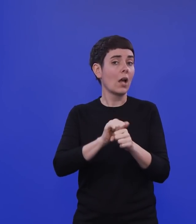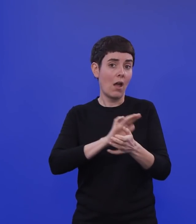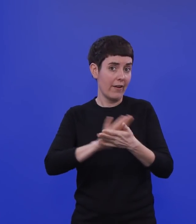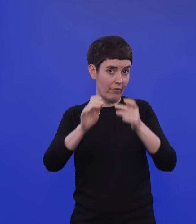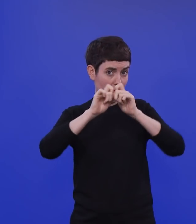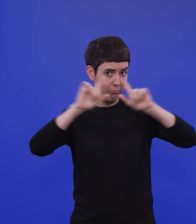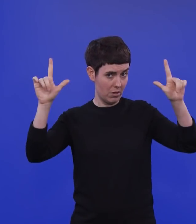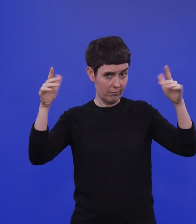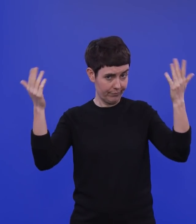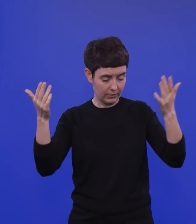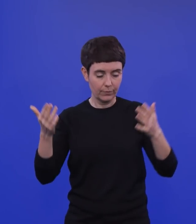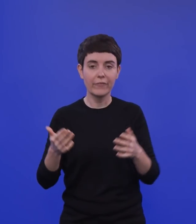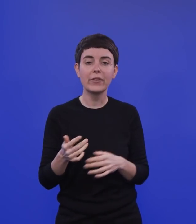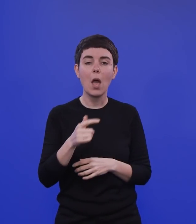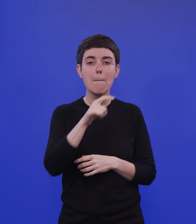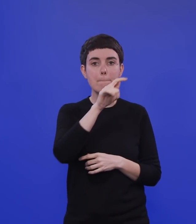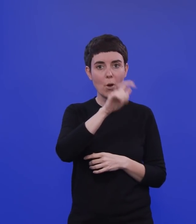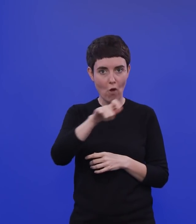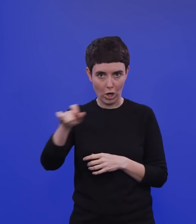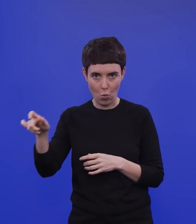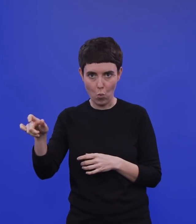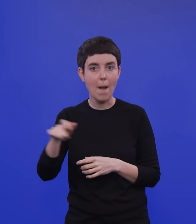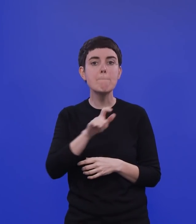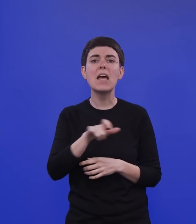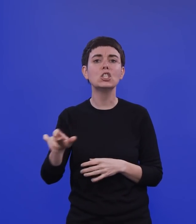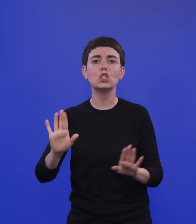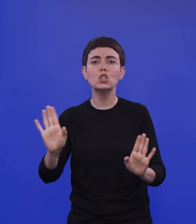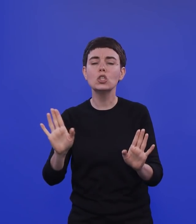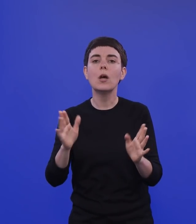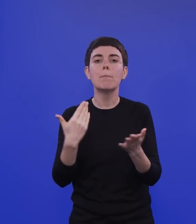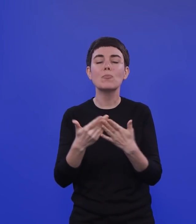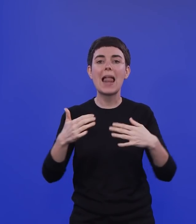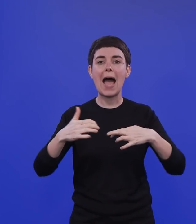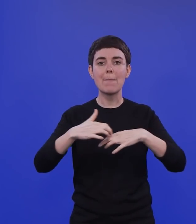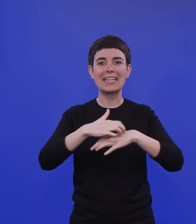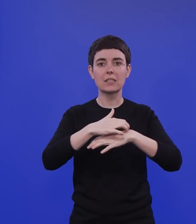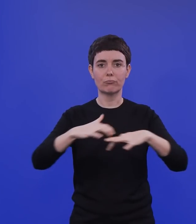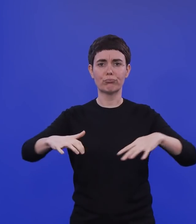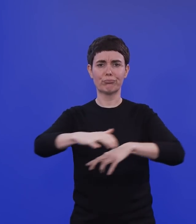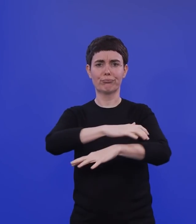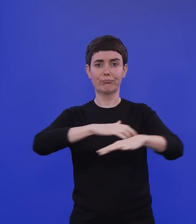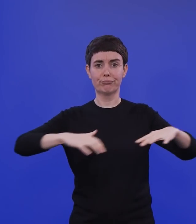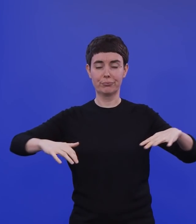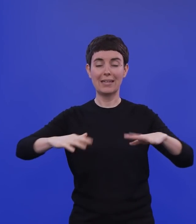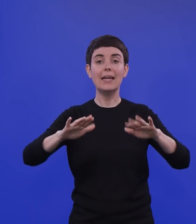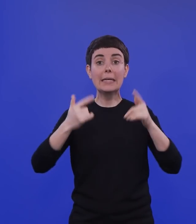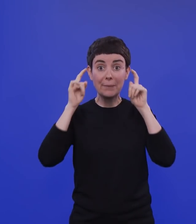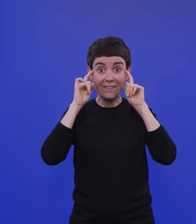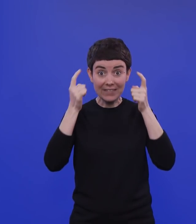wir können jetzt auch mal, das müssen ja gar nicht Menschen sein, stellen wir uns mal Ameisen vor und wir haben ein Ameisen-Virus und wir könnten diese Ameisen impfen. Jetzt haben wir